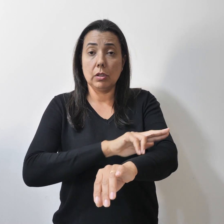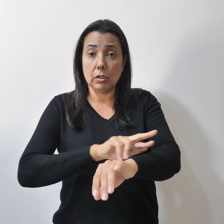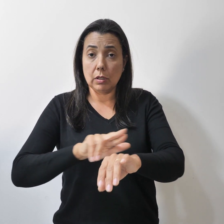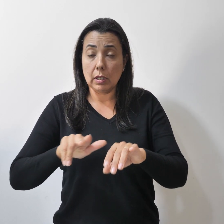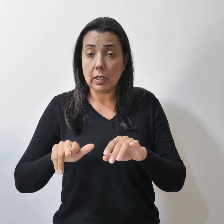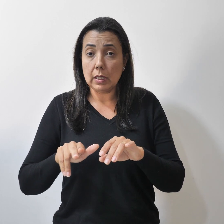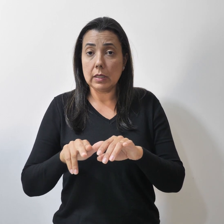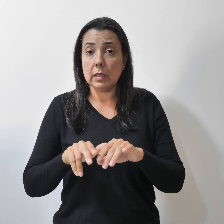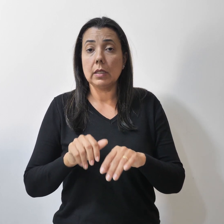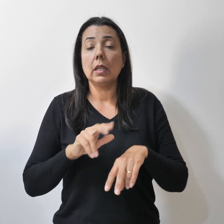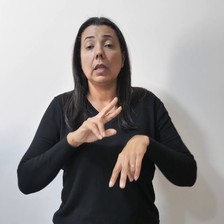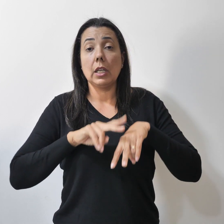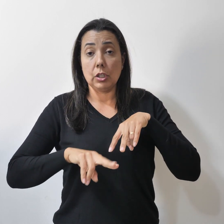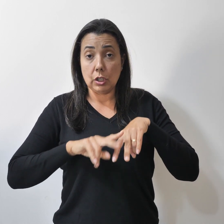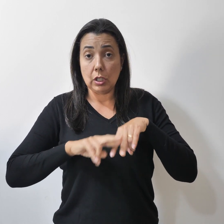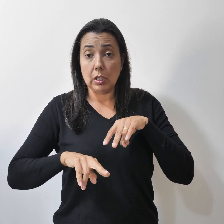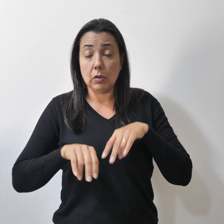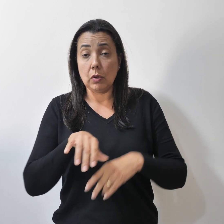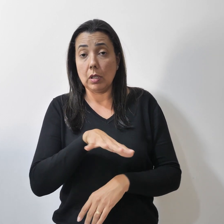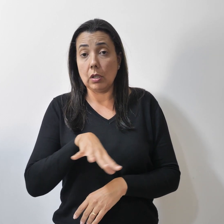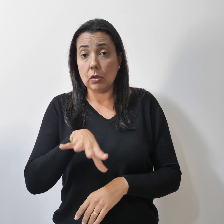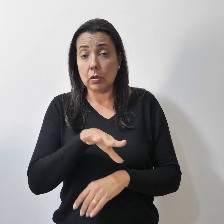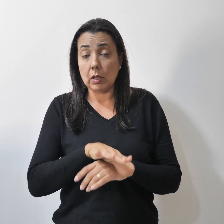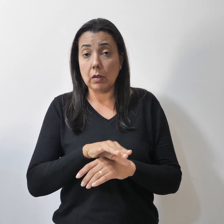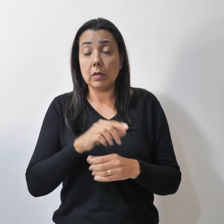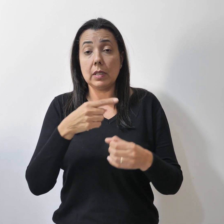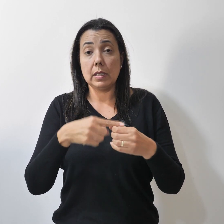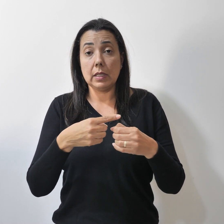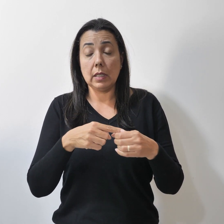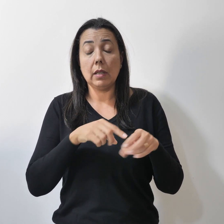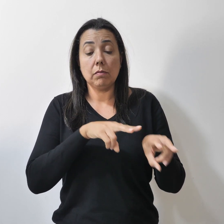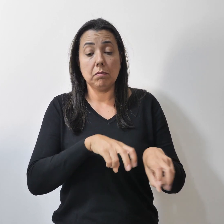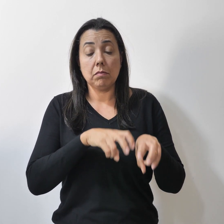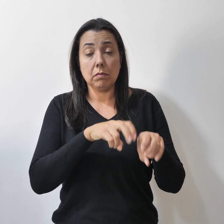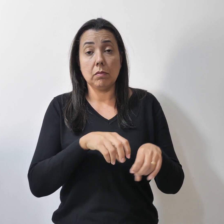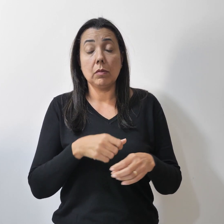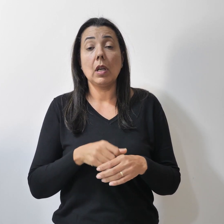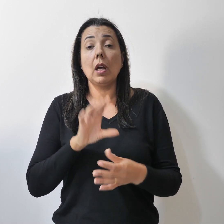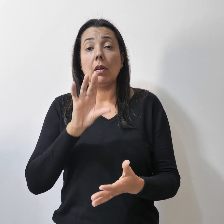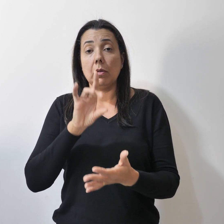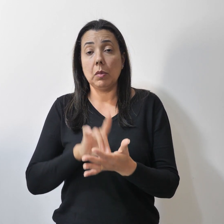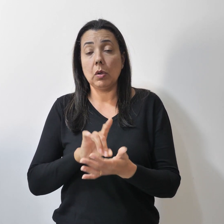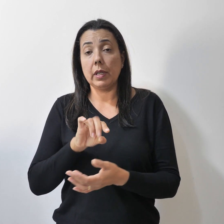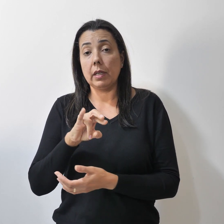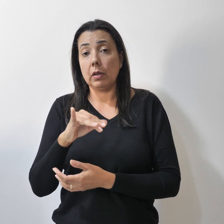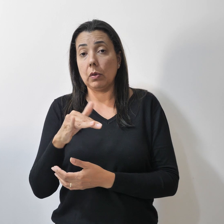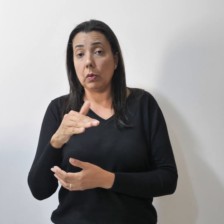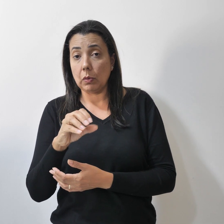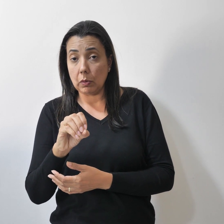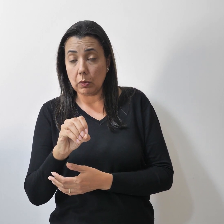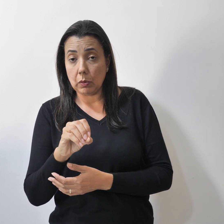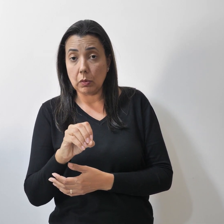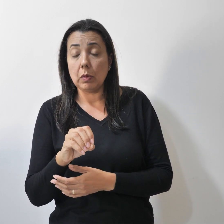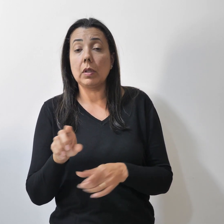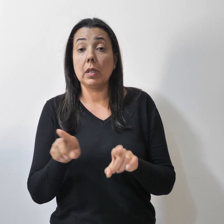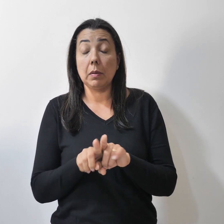sexo, regional e urbana e rural Afirmou Gregório Estão previstas